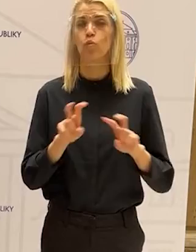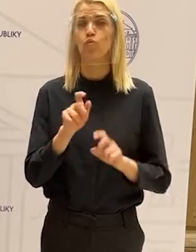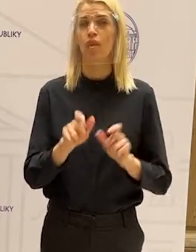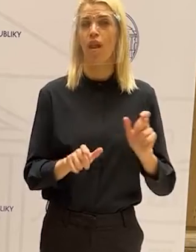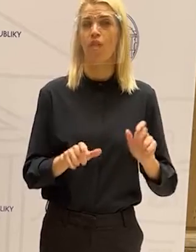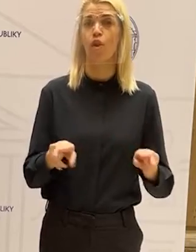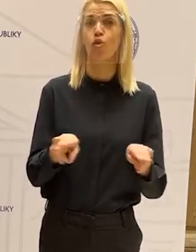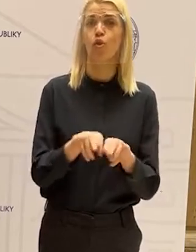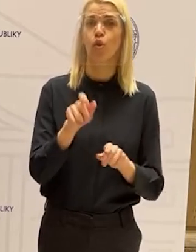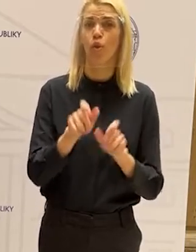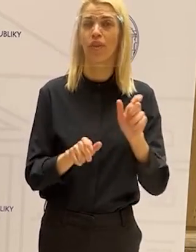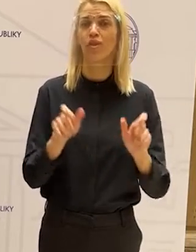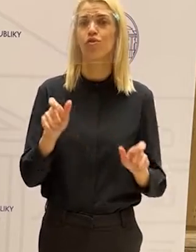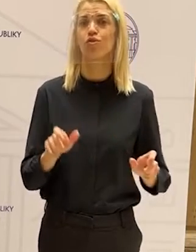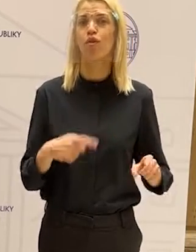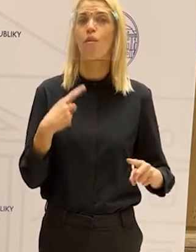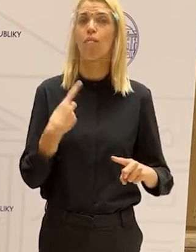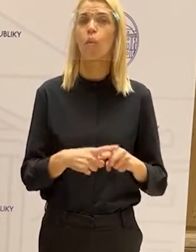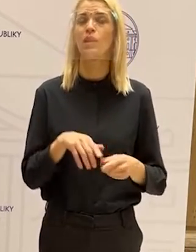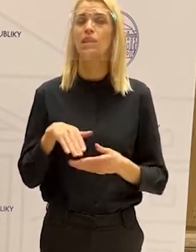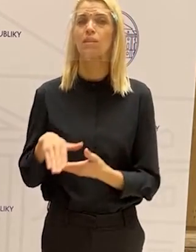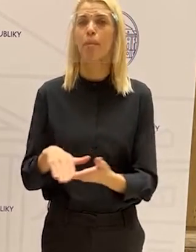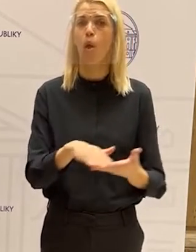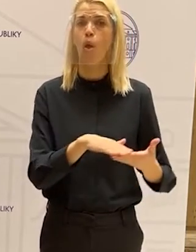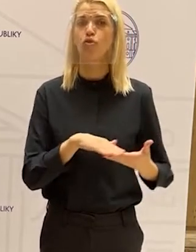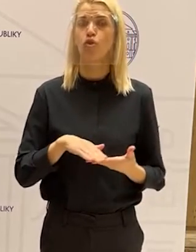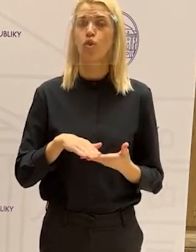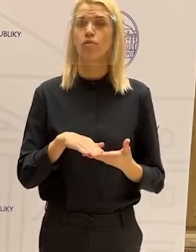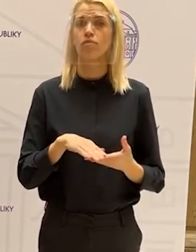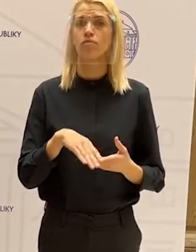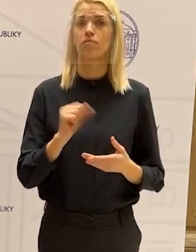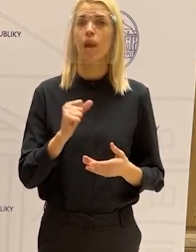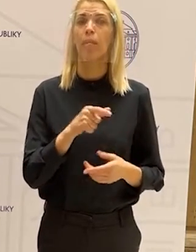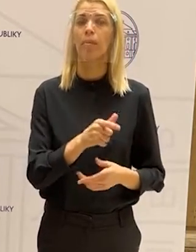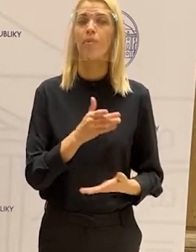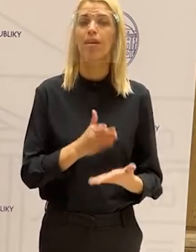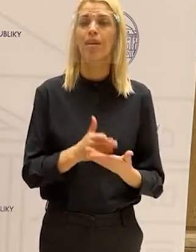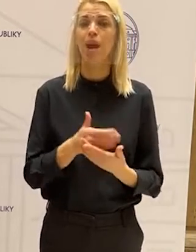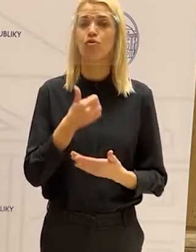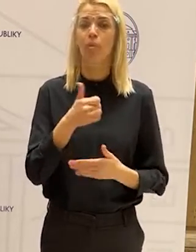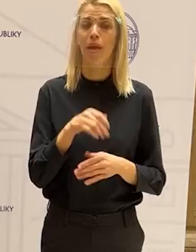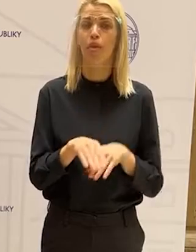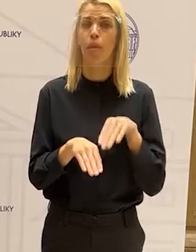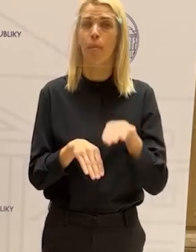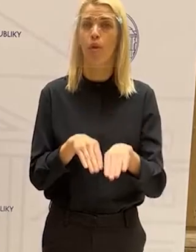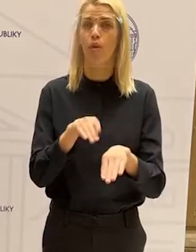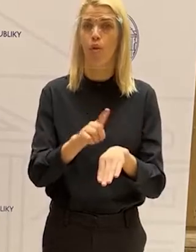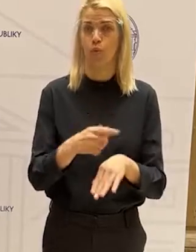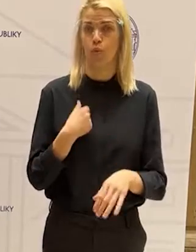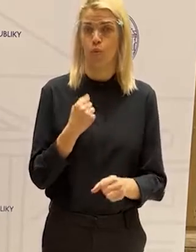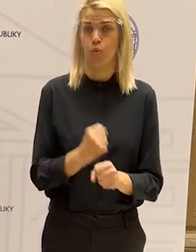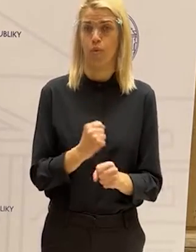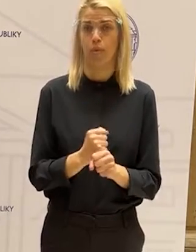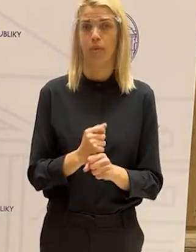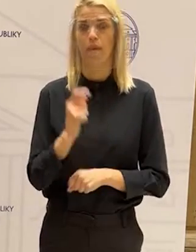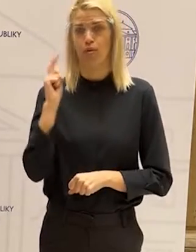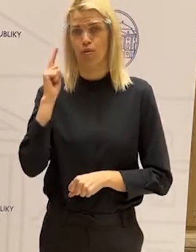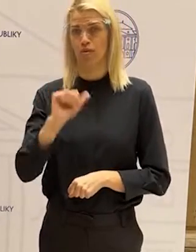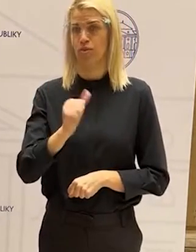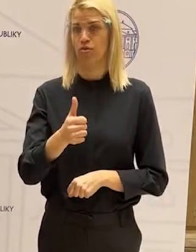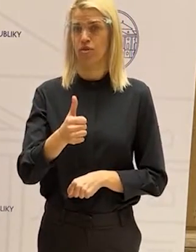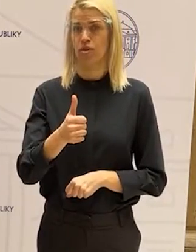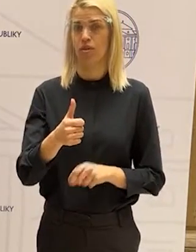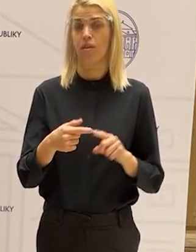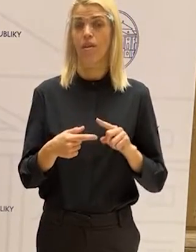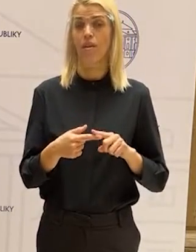potrebujeme rodičov a potrebujeme celú spoločnosť, aby si pri každom jednom kroku, ktorý urobí, premyslela, či ten